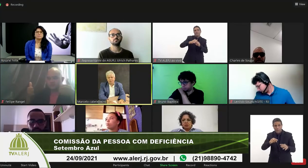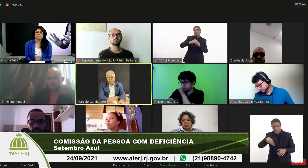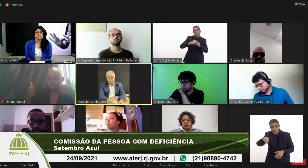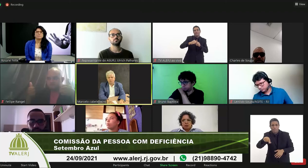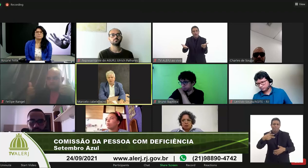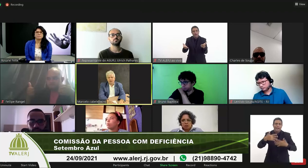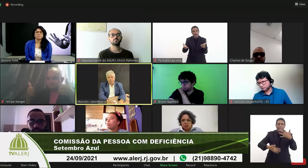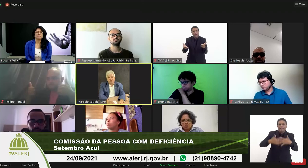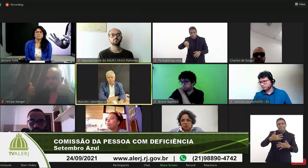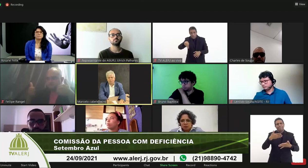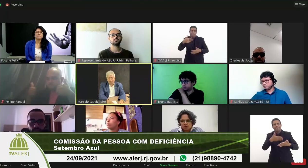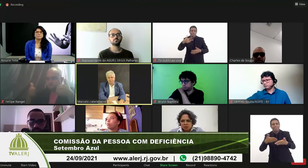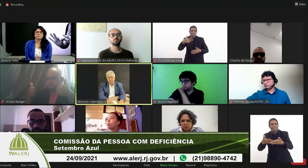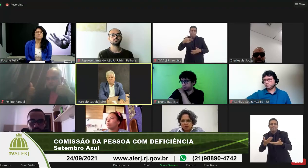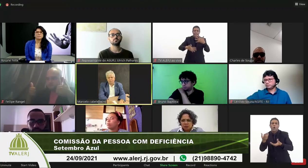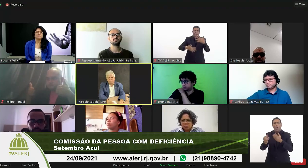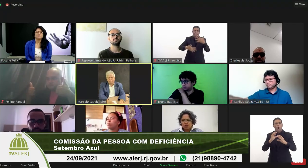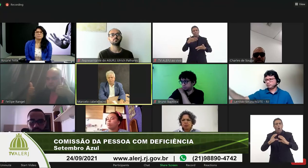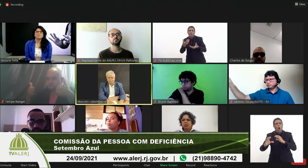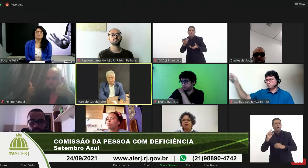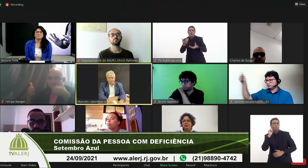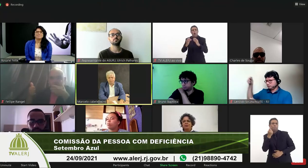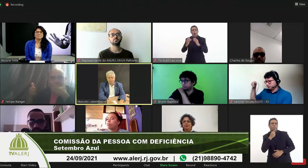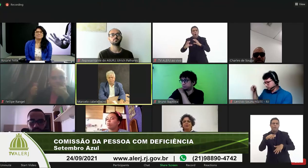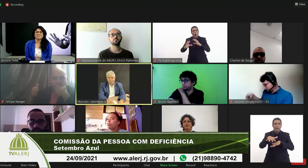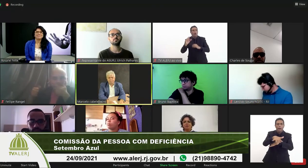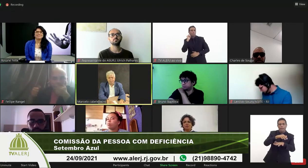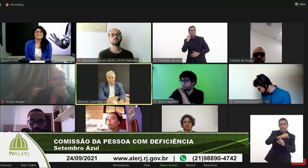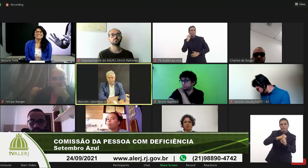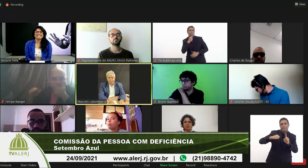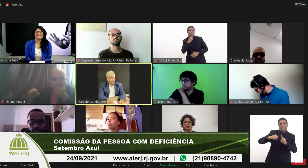atrapalha muito a convivência de ambas as partes